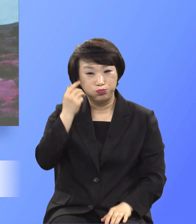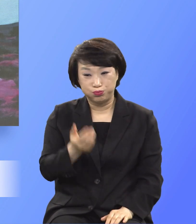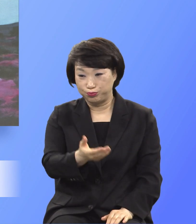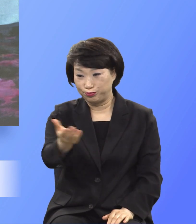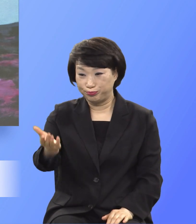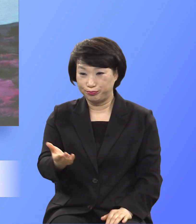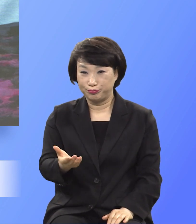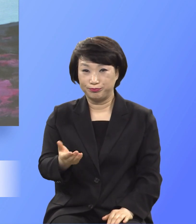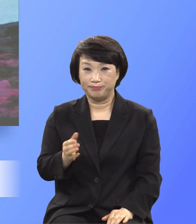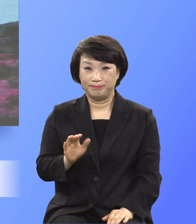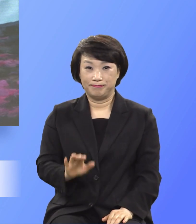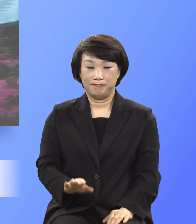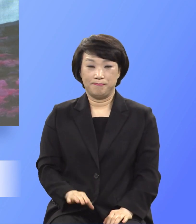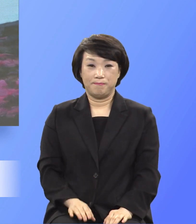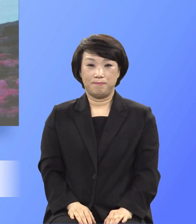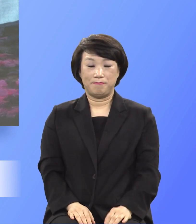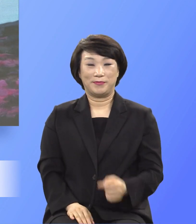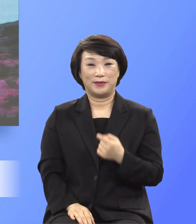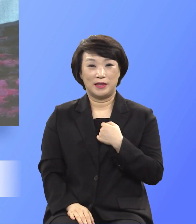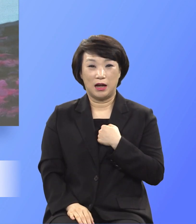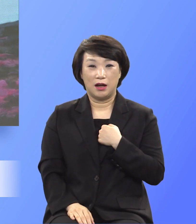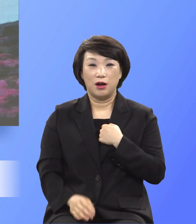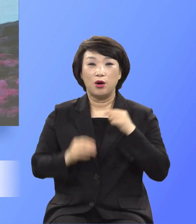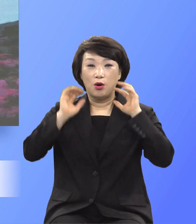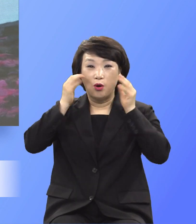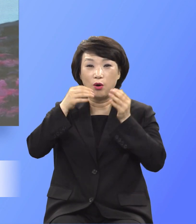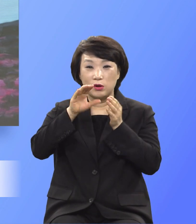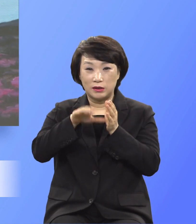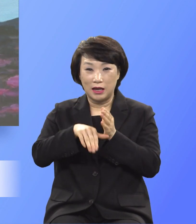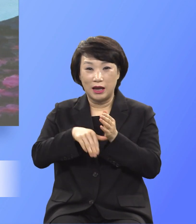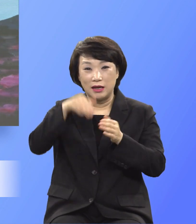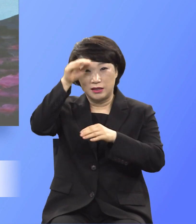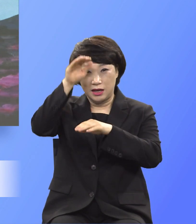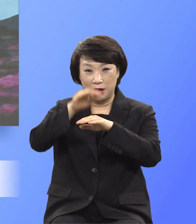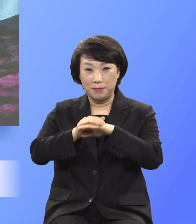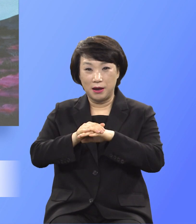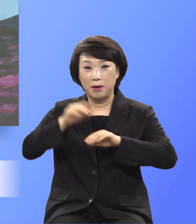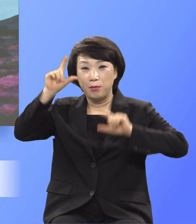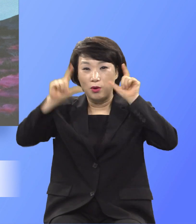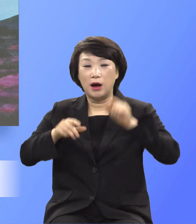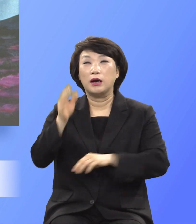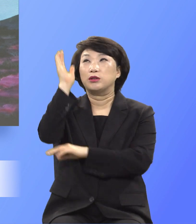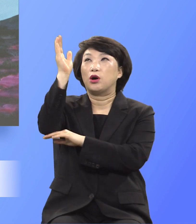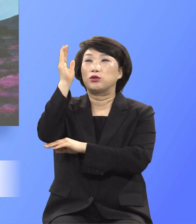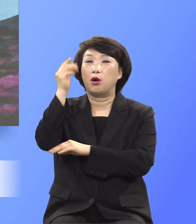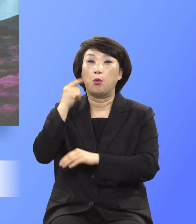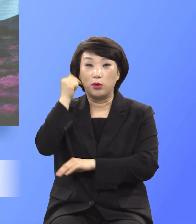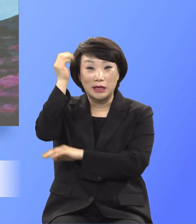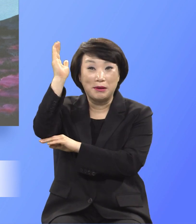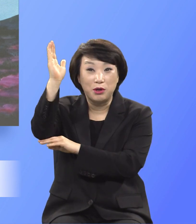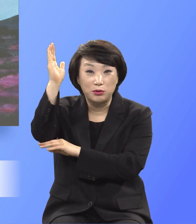예 저는 어렸을 때 예배의 자세에 대한 설교를 목사님께 들으면서